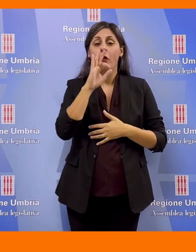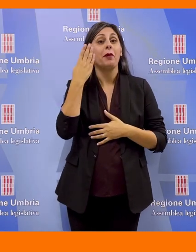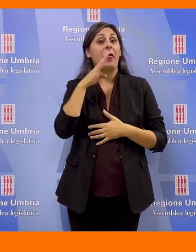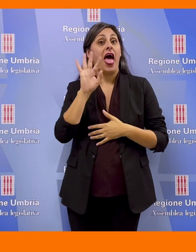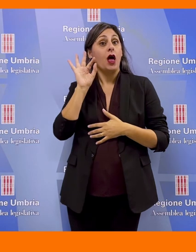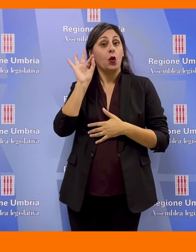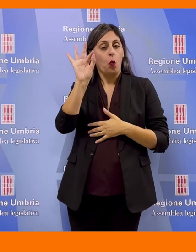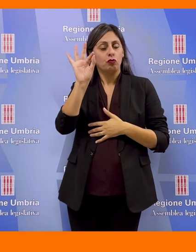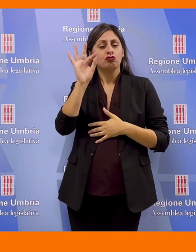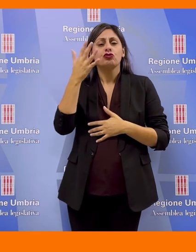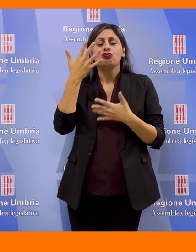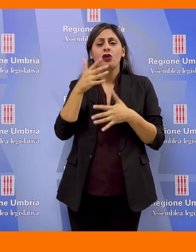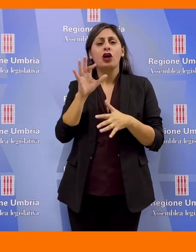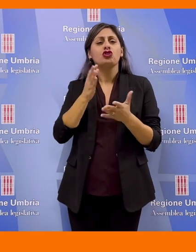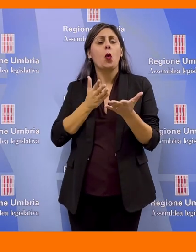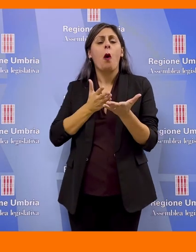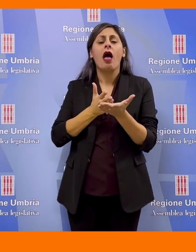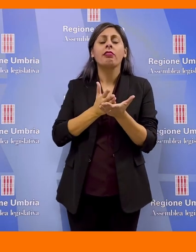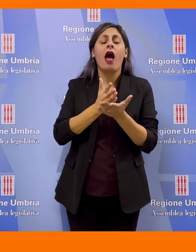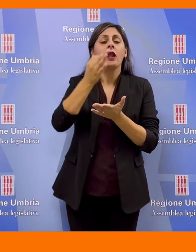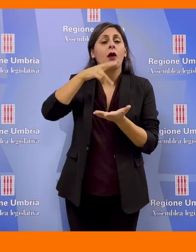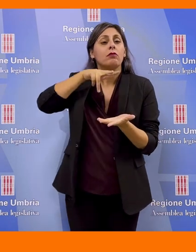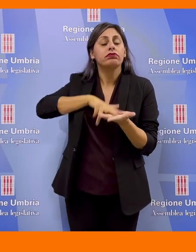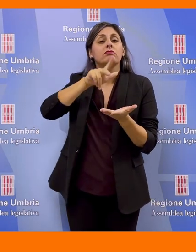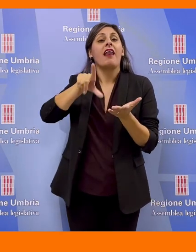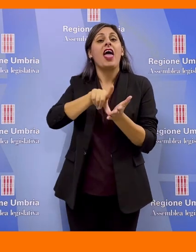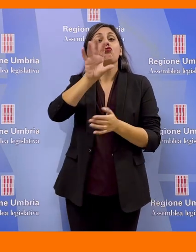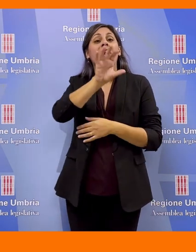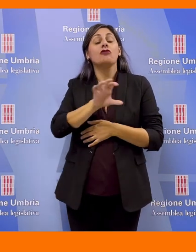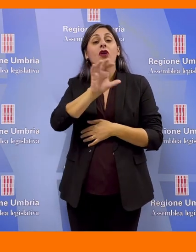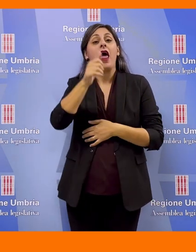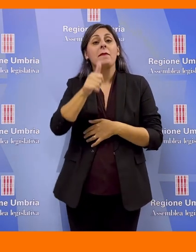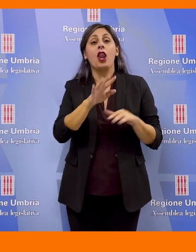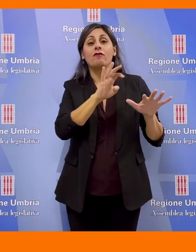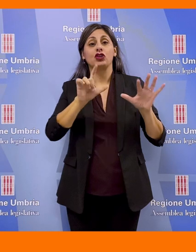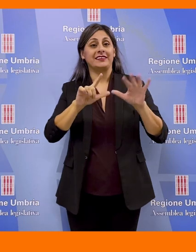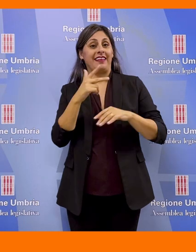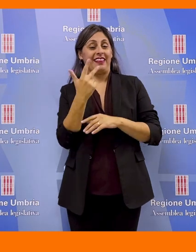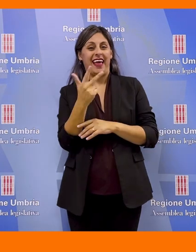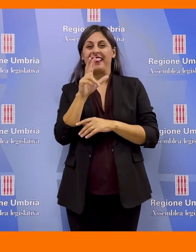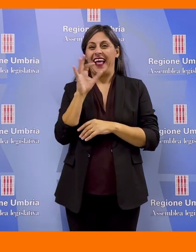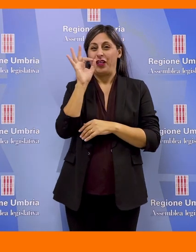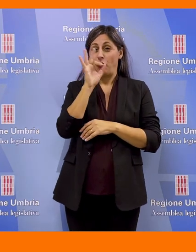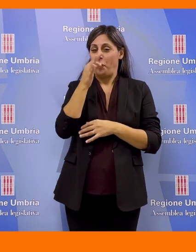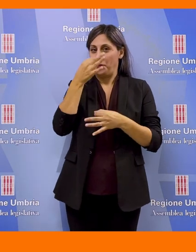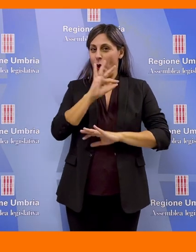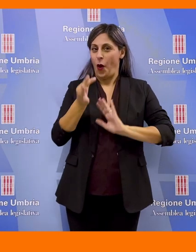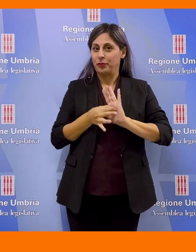a Perugia a 50 anni esatti dall'approvazione della legge regionale del 1973, il 30 ottobre per l